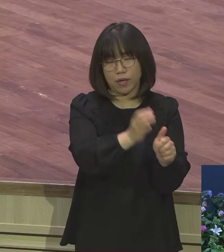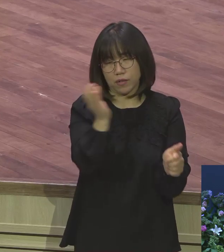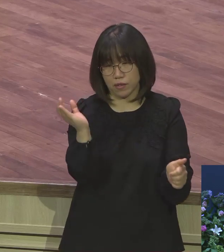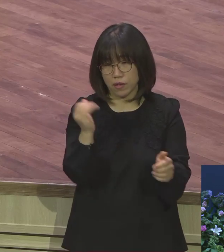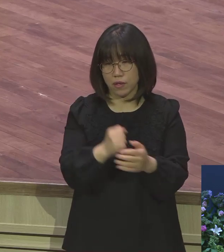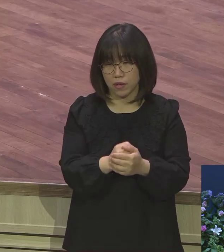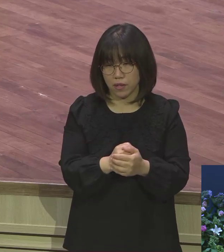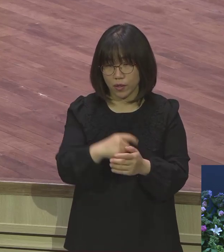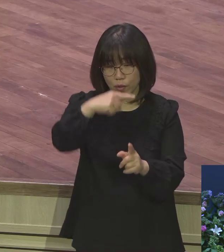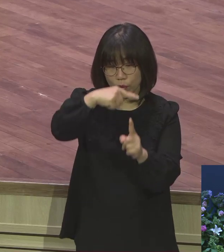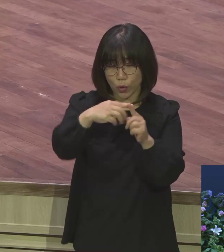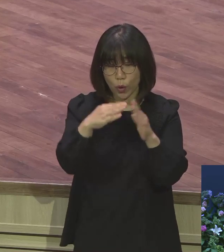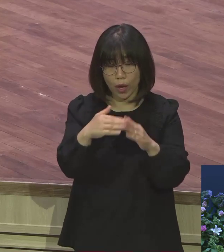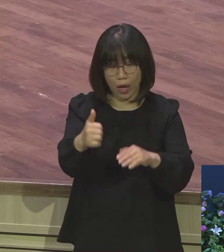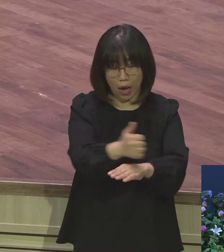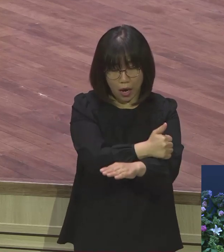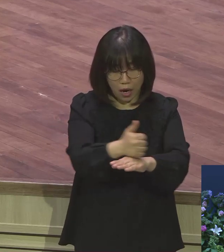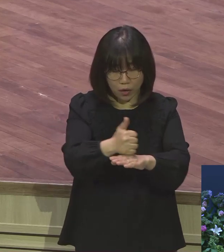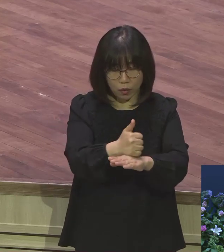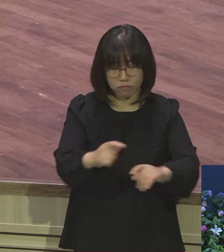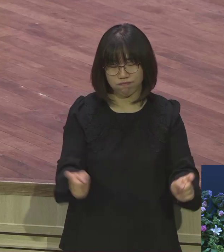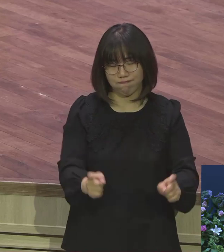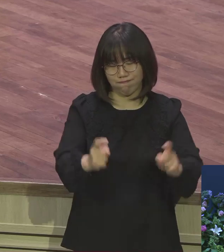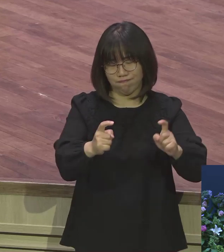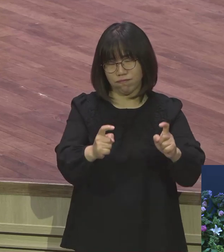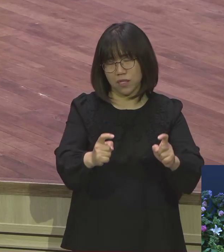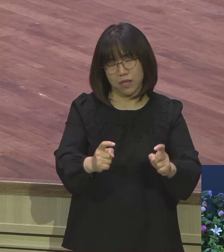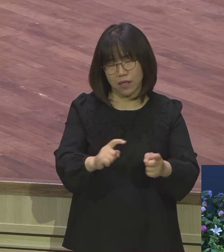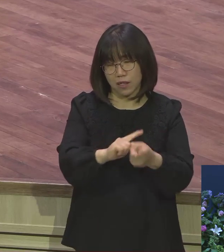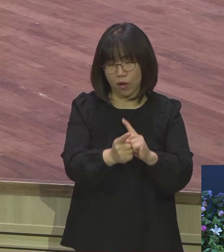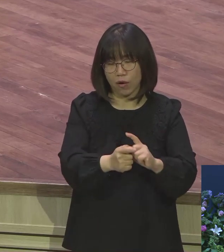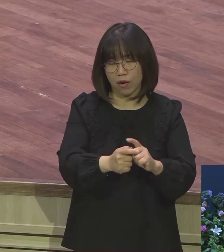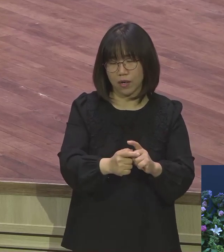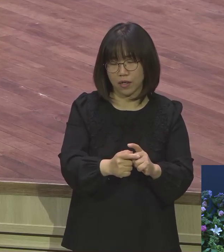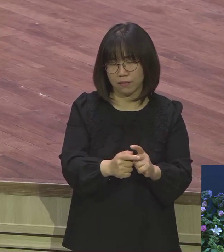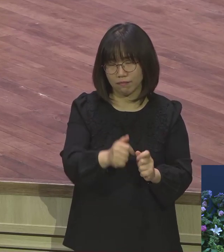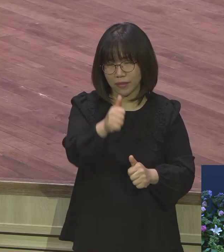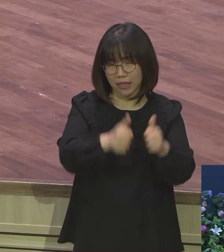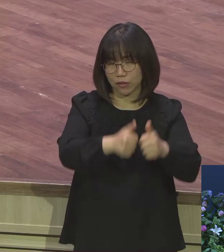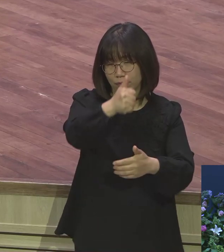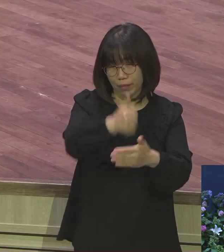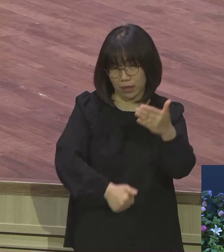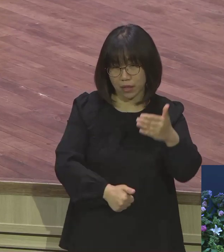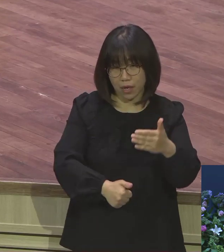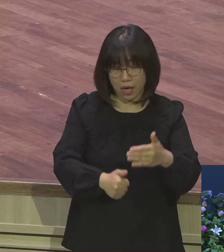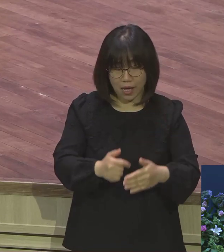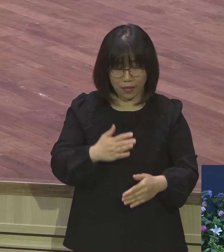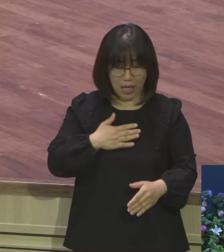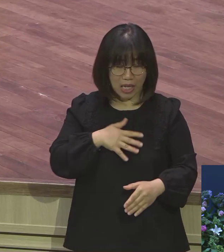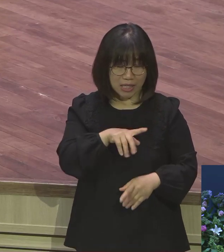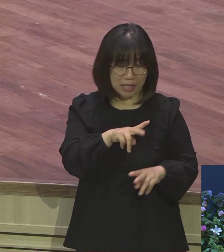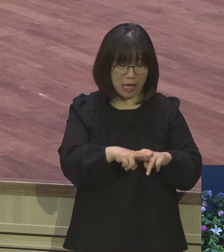시험된 게 뭔가 좀 예틀이에요. 예틀 나중심 물질중심 자리중심 그렇잖아요. 그거예요. 그거